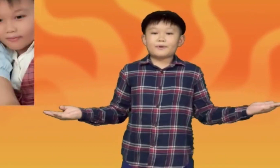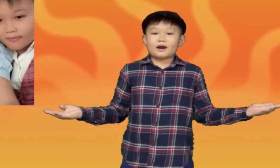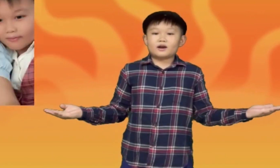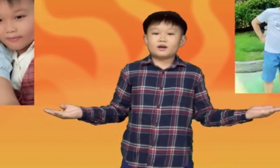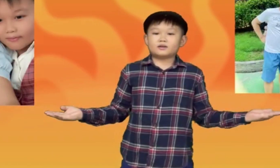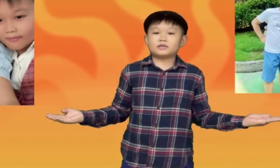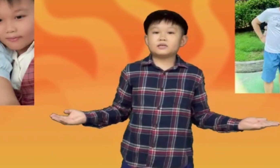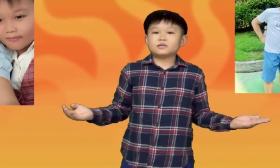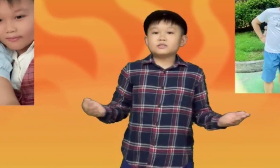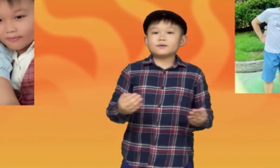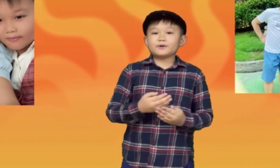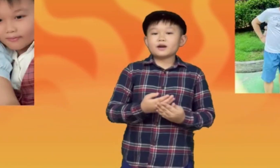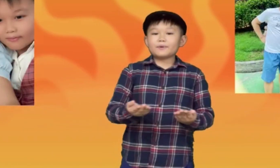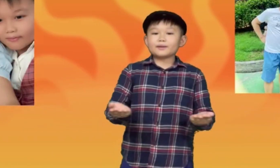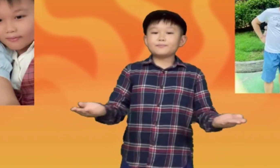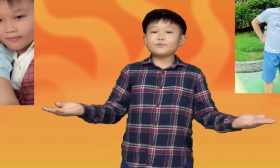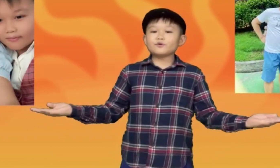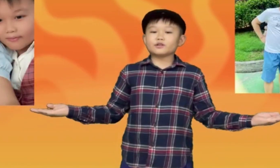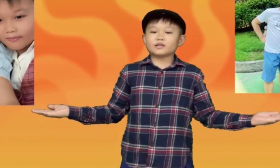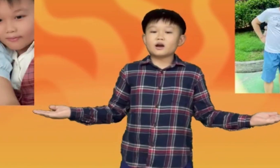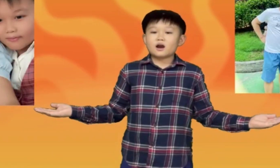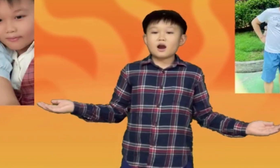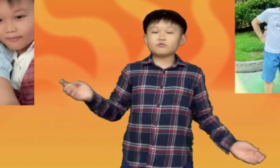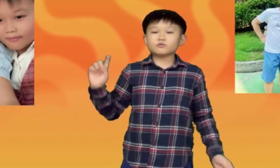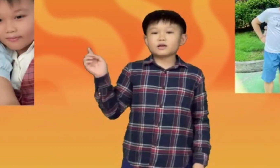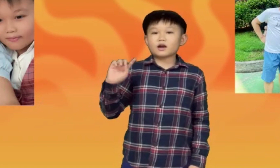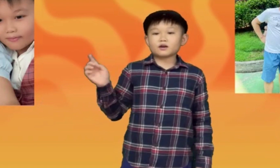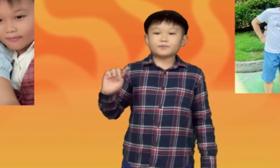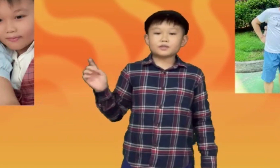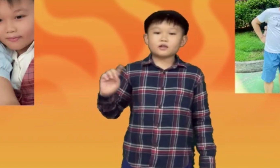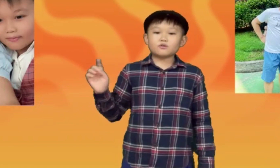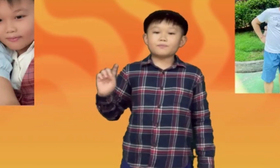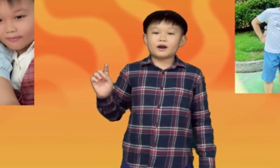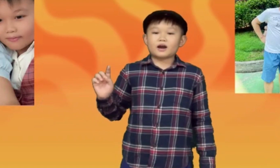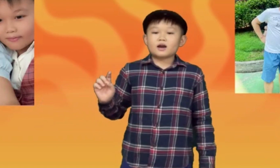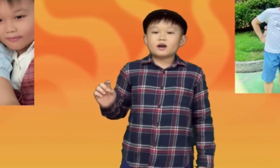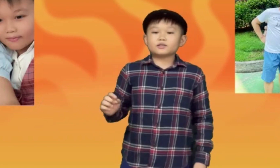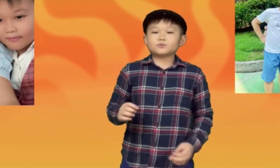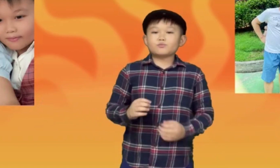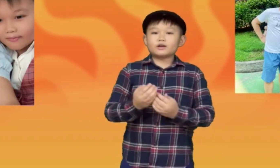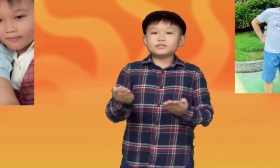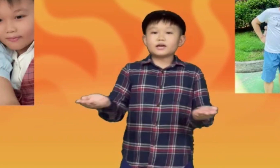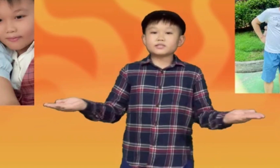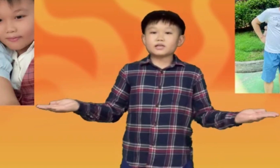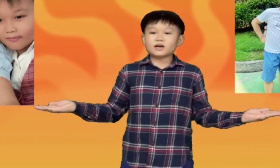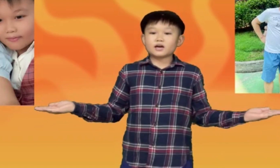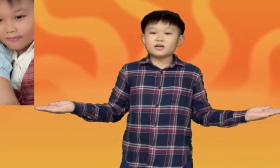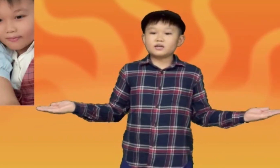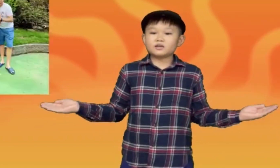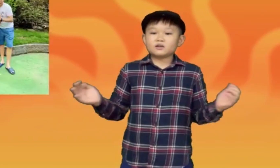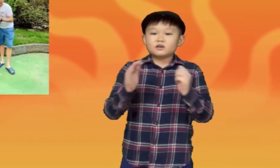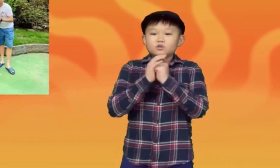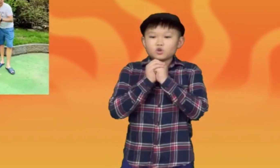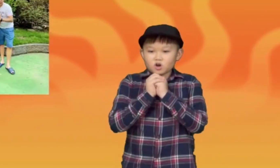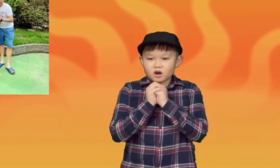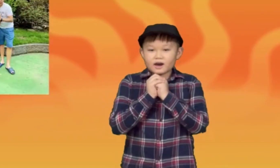Papa, sampai kapanpun Aku tak akan pernah lupa Atau semua jasa,